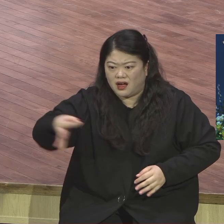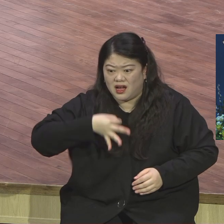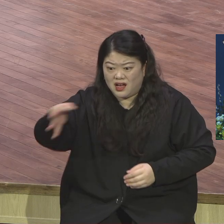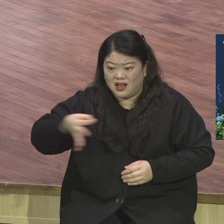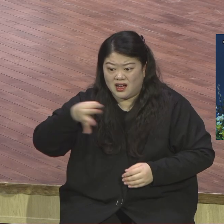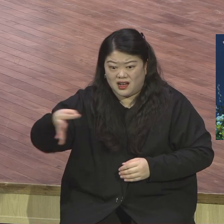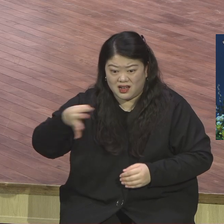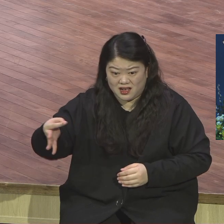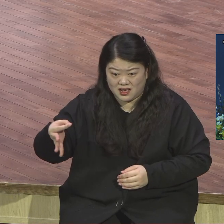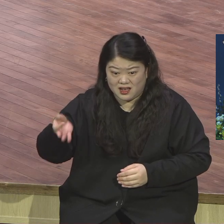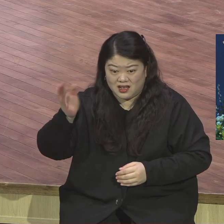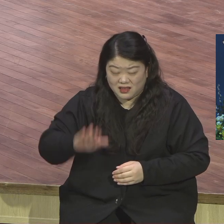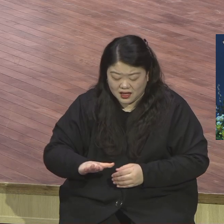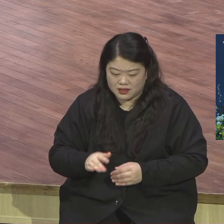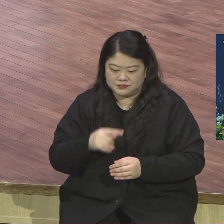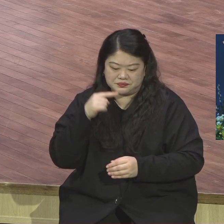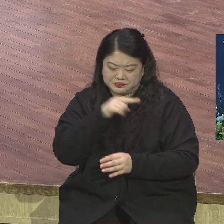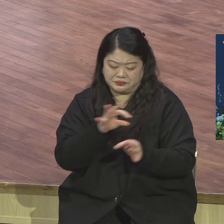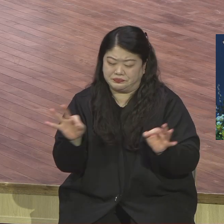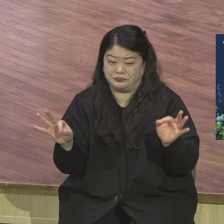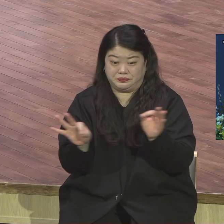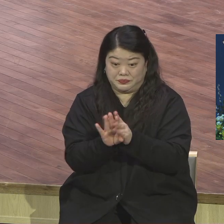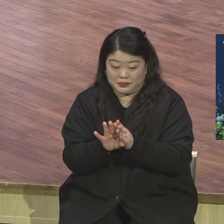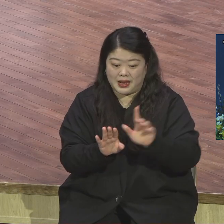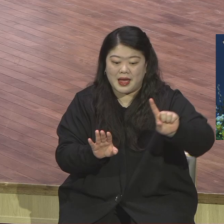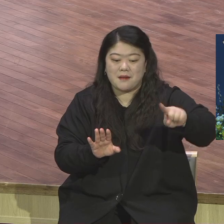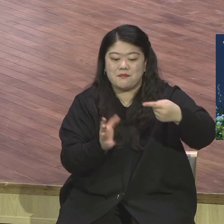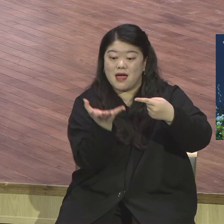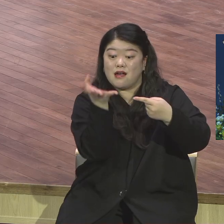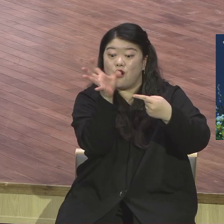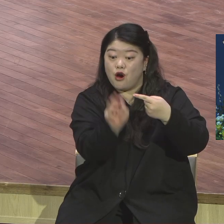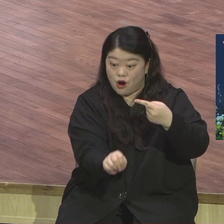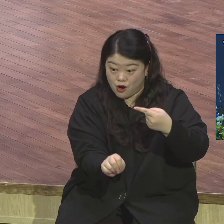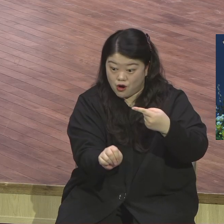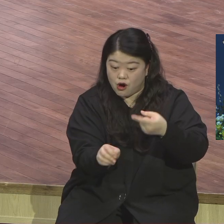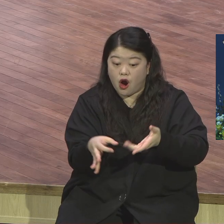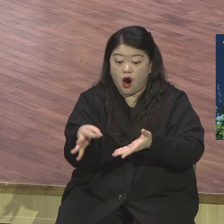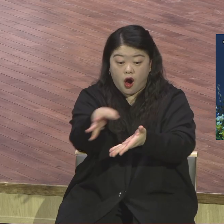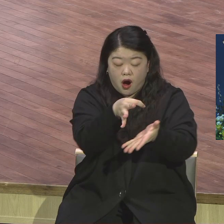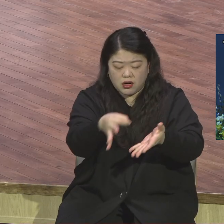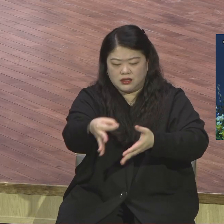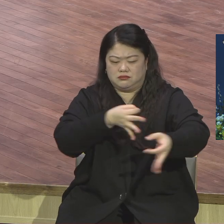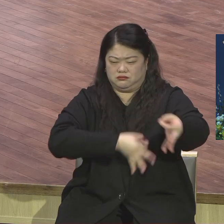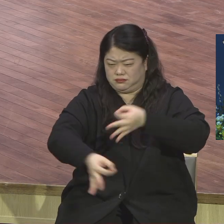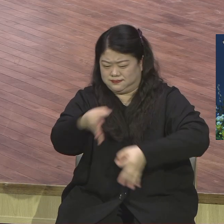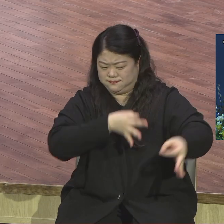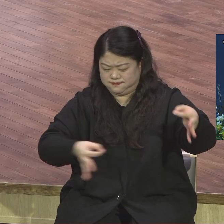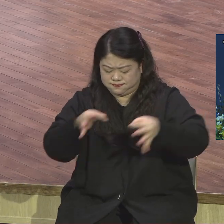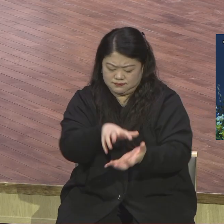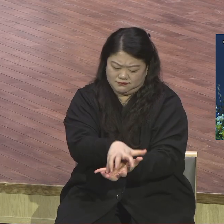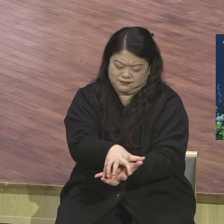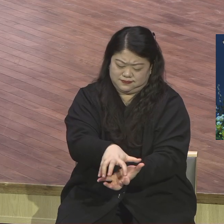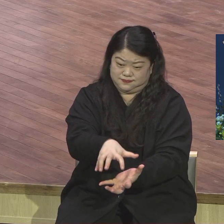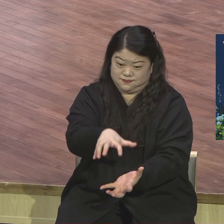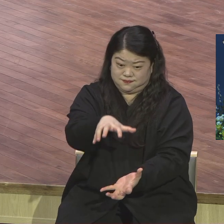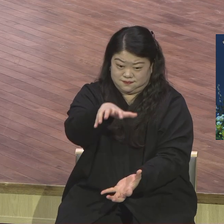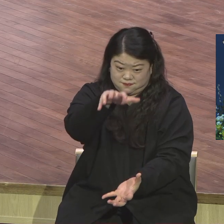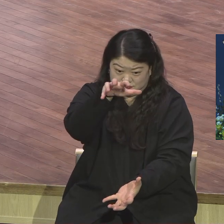여러분이 마지막 100억 헌금을 하게 되면 사실 본당 건축을 위해 지출된 금액은 사실은 다